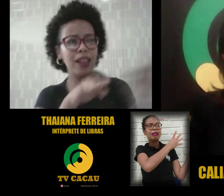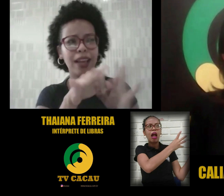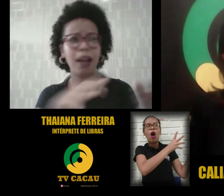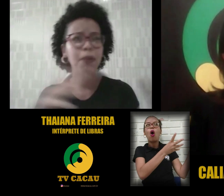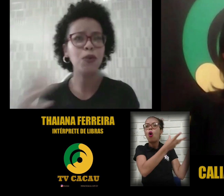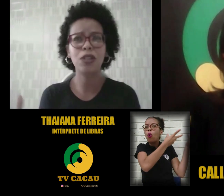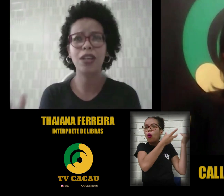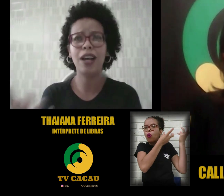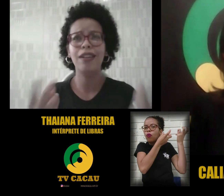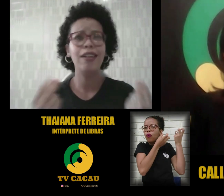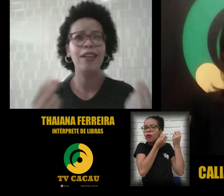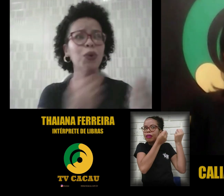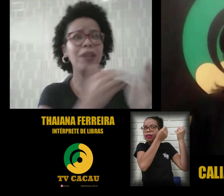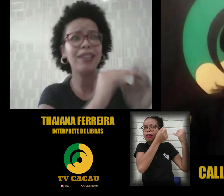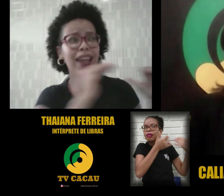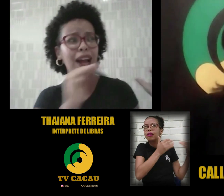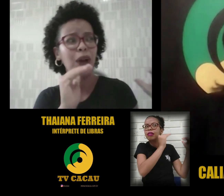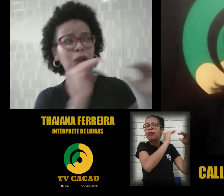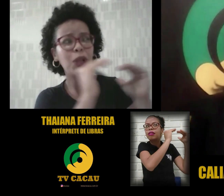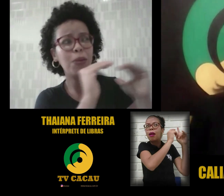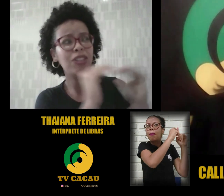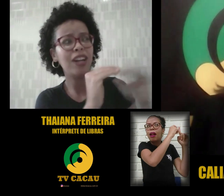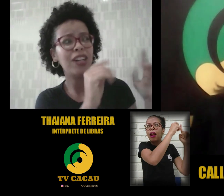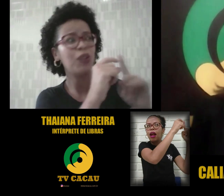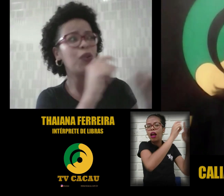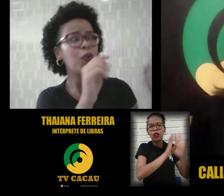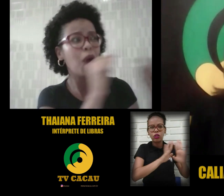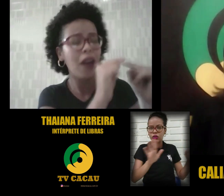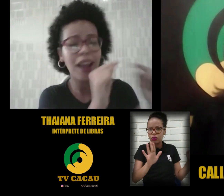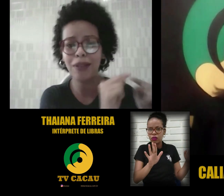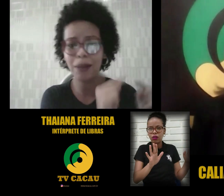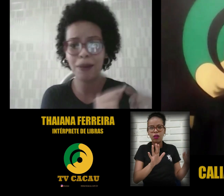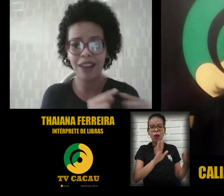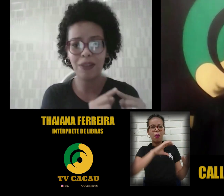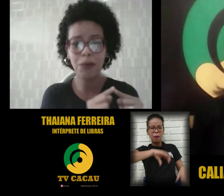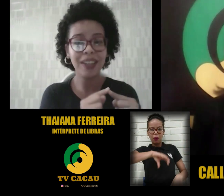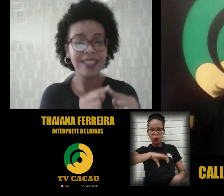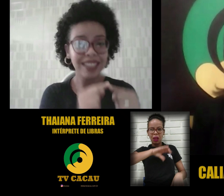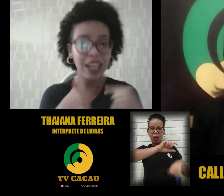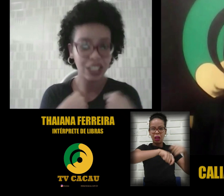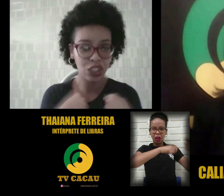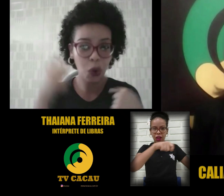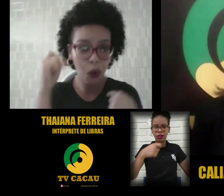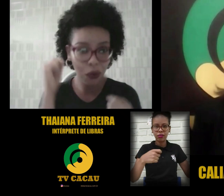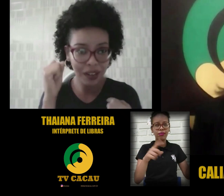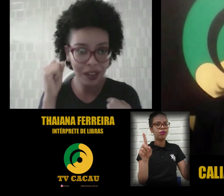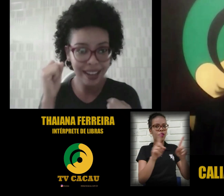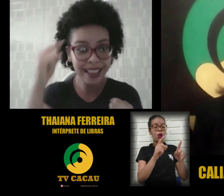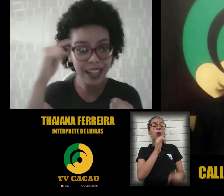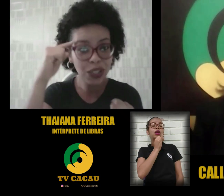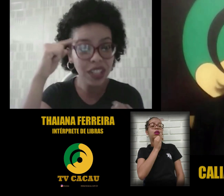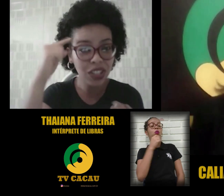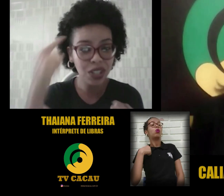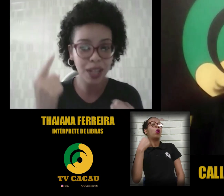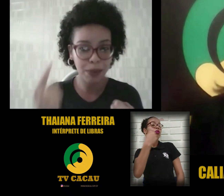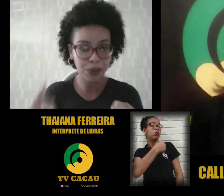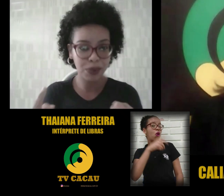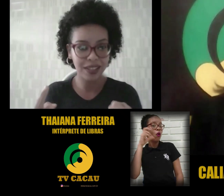daquela música no literal, totalmente ali, correto da palavra. Porque se a gente ouve, entende o sentido da música,